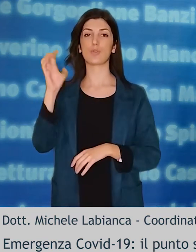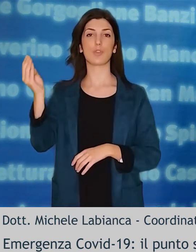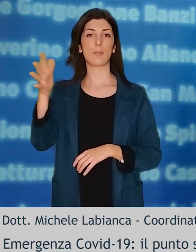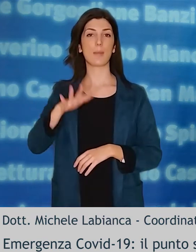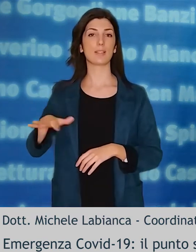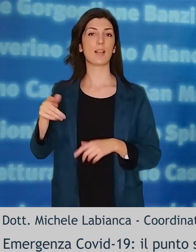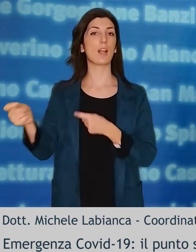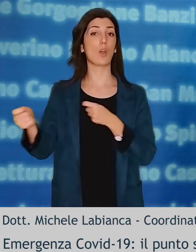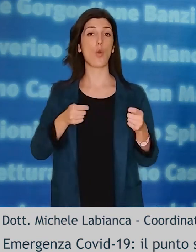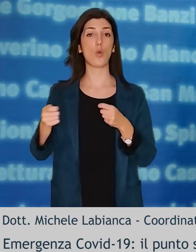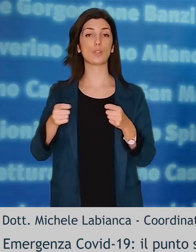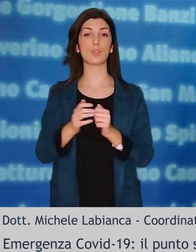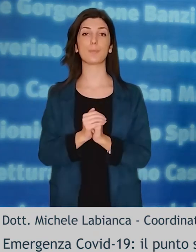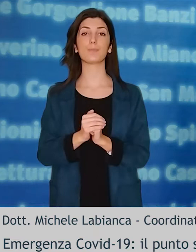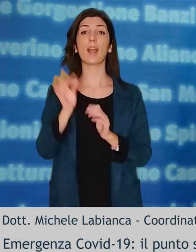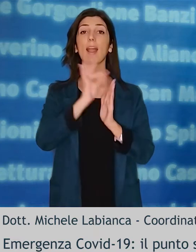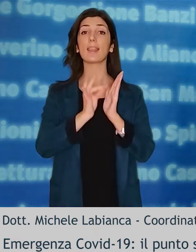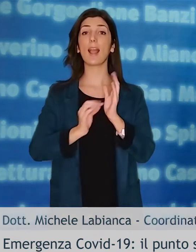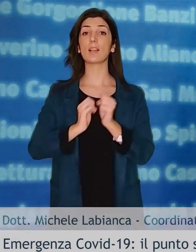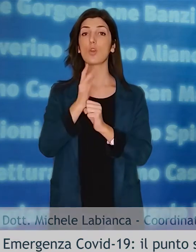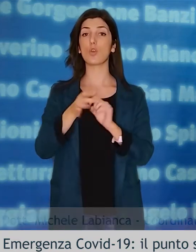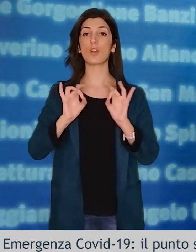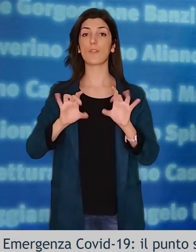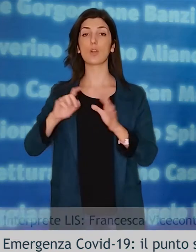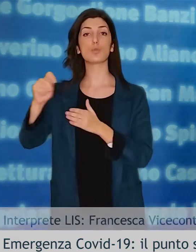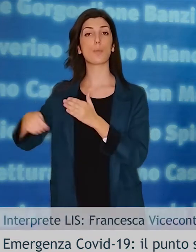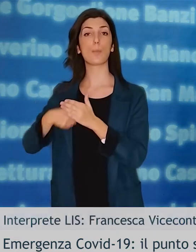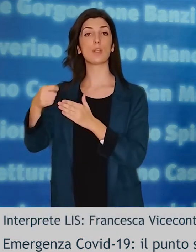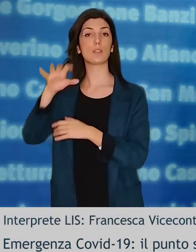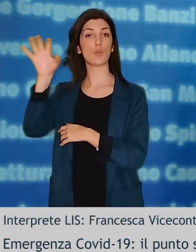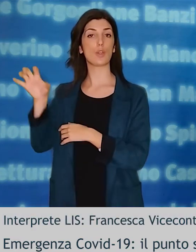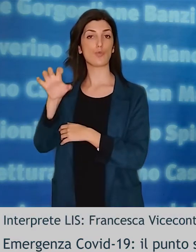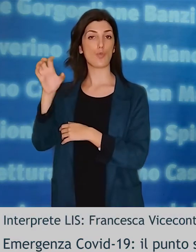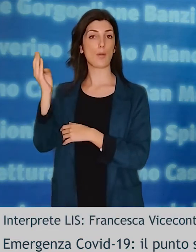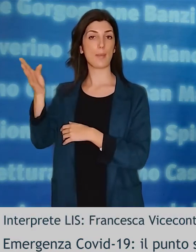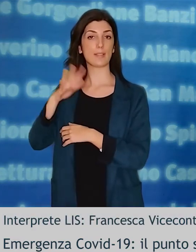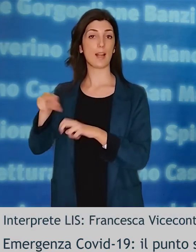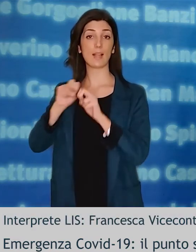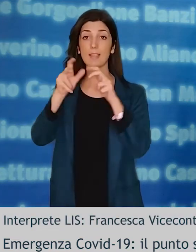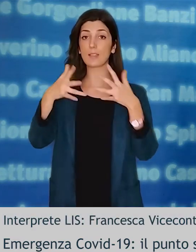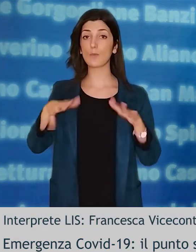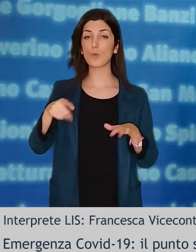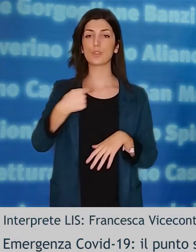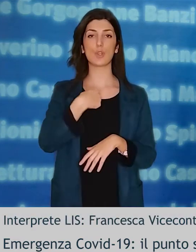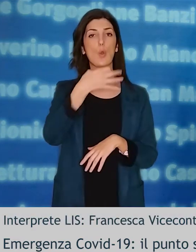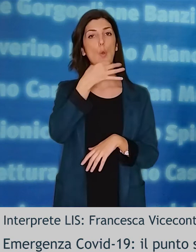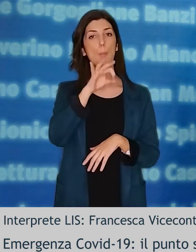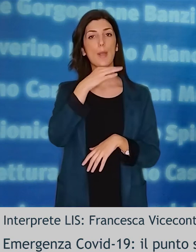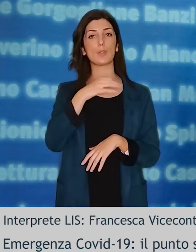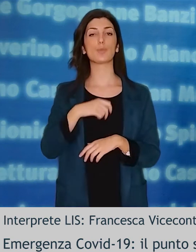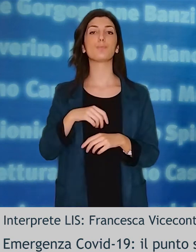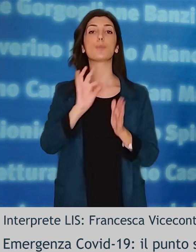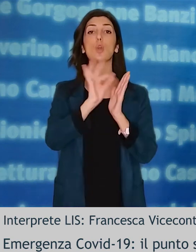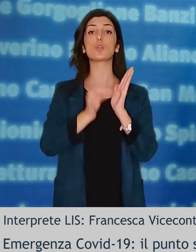Una breve scorsa ai dati Covid-19 già diffusi dal bollettino della Regione Basilicata. Il 3